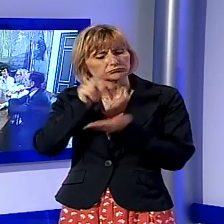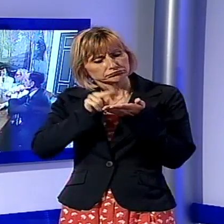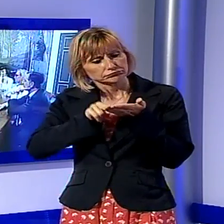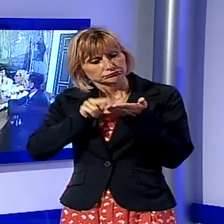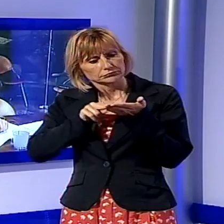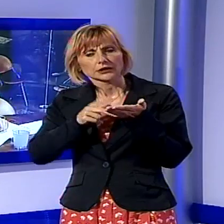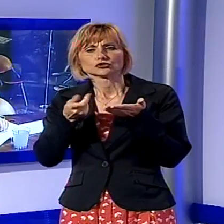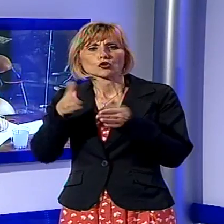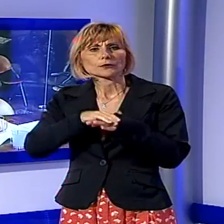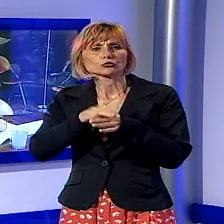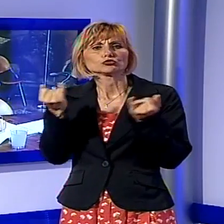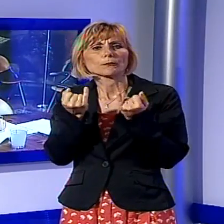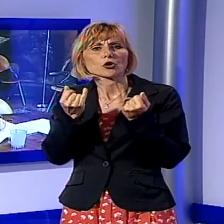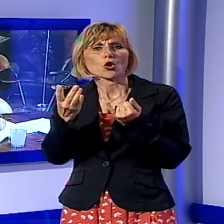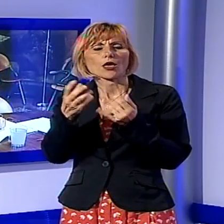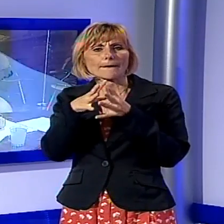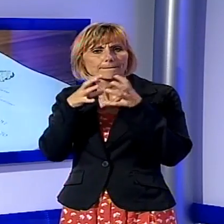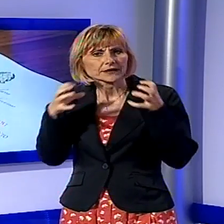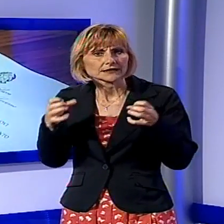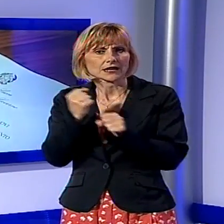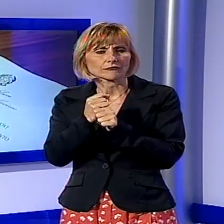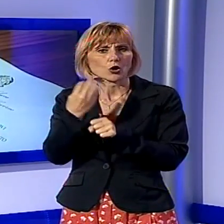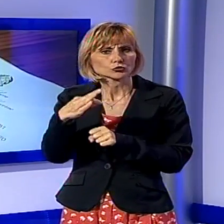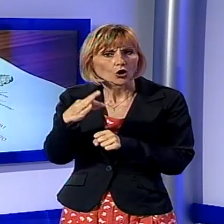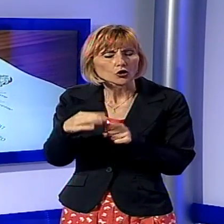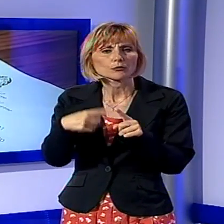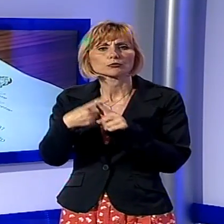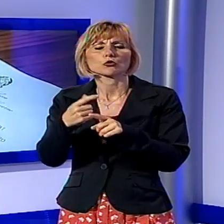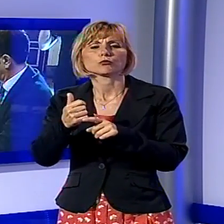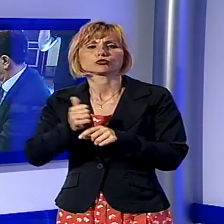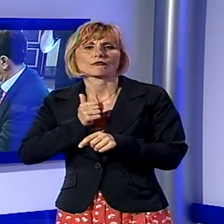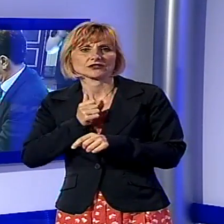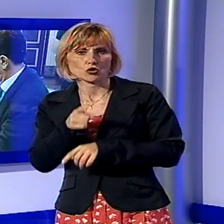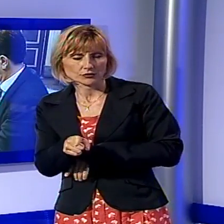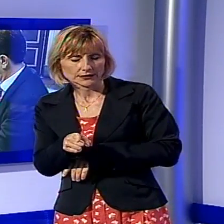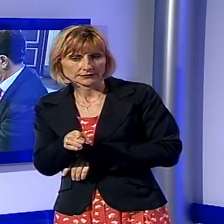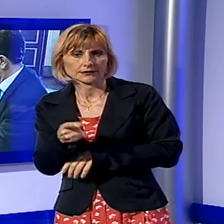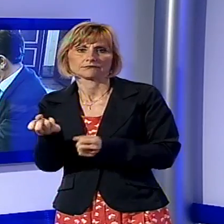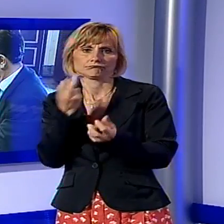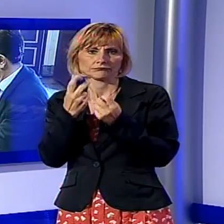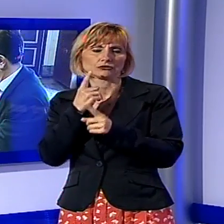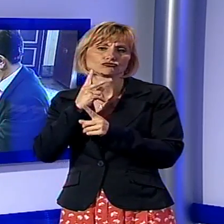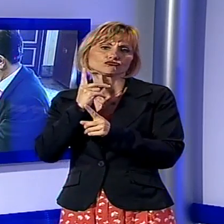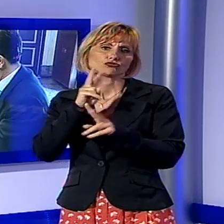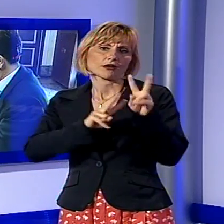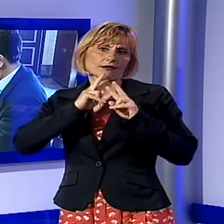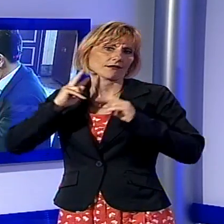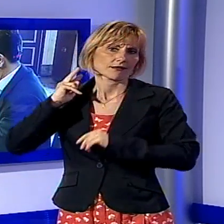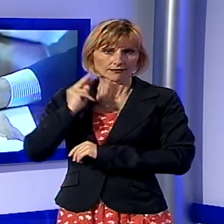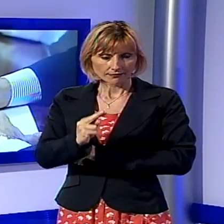lavoratori autonomi, professionisti e privati. Alla firma del rinnovo hanno aderito anche i comuni di Lucca e Porcari, che dunque si impegnano